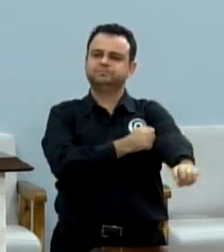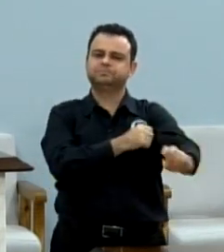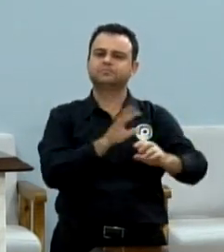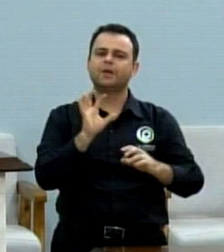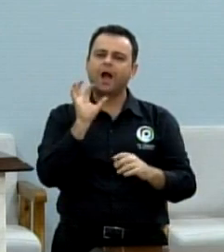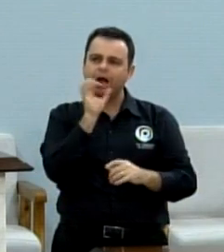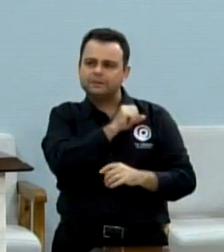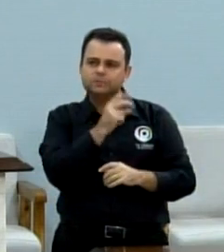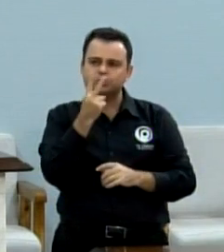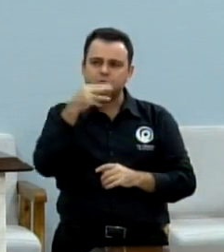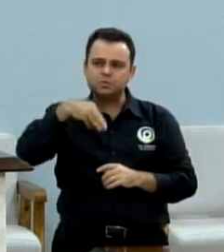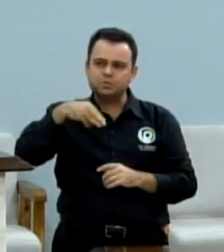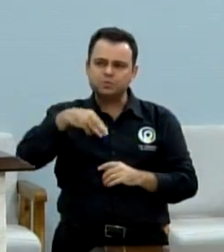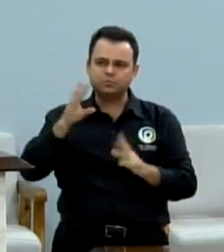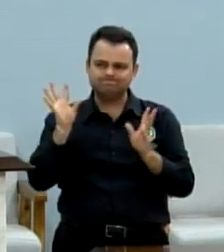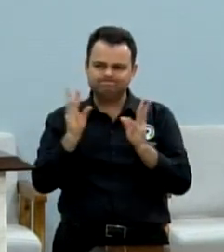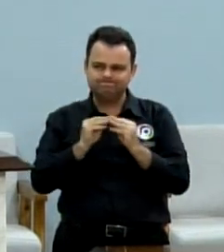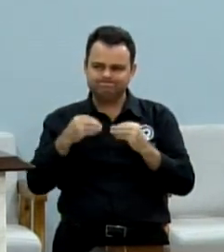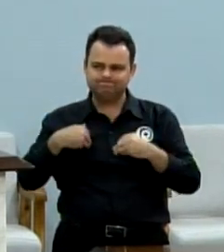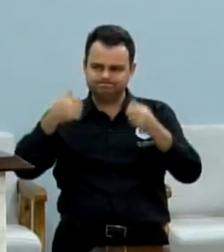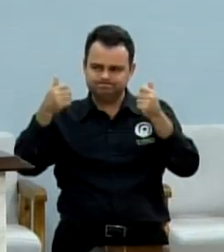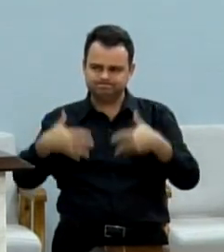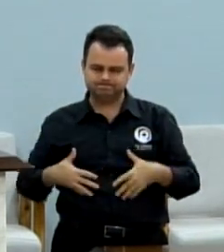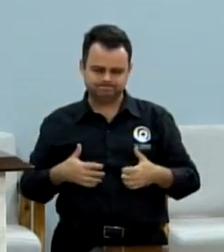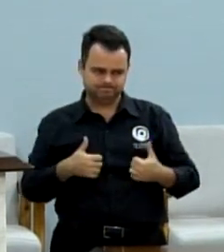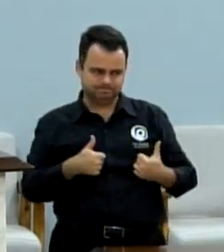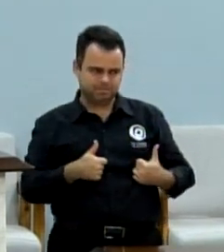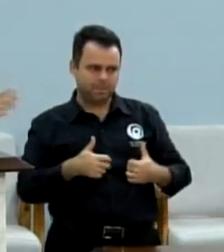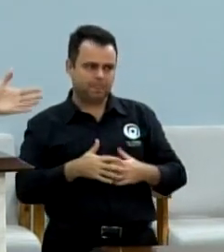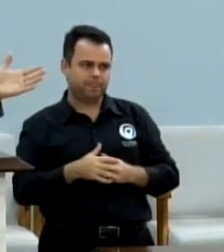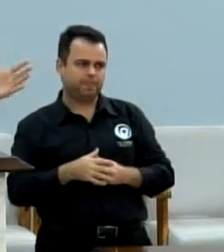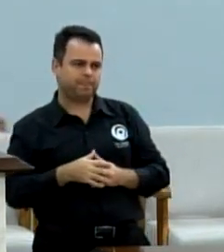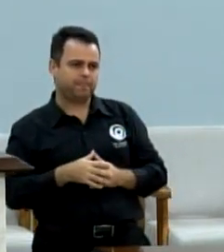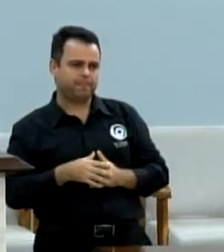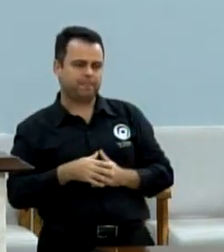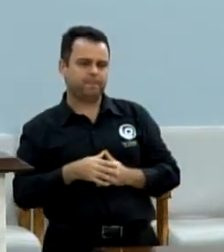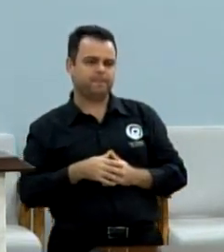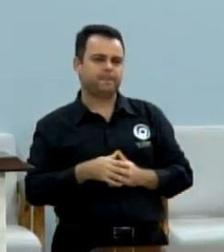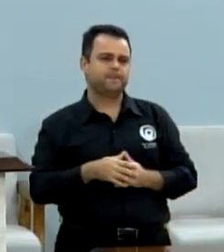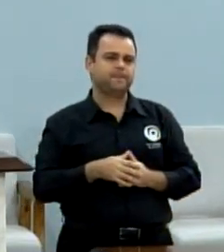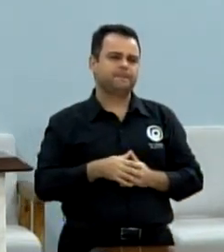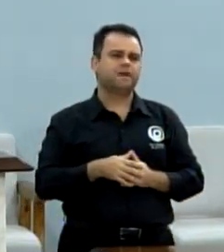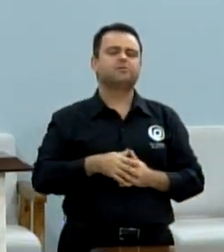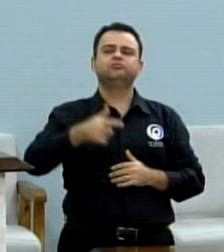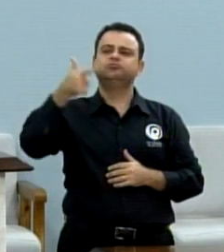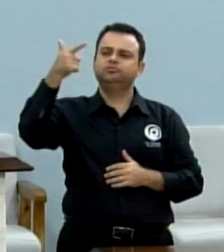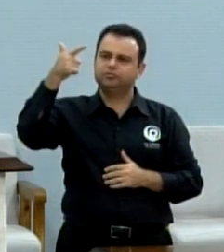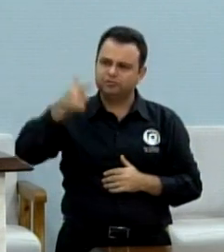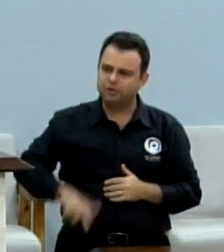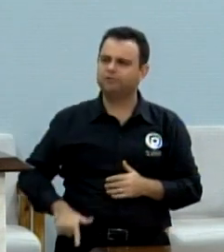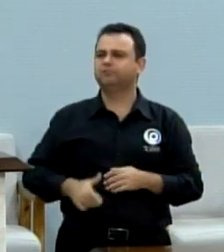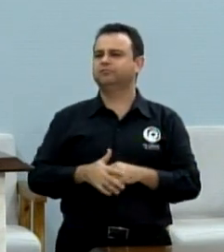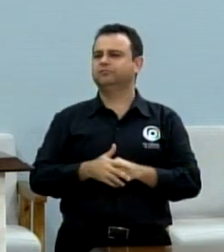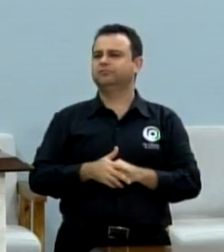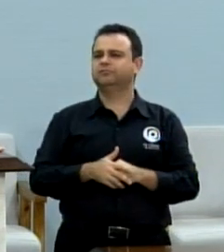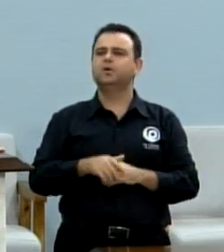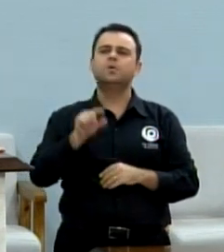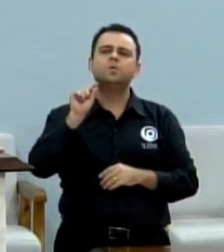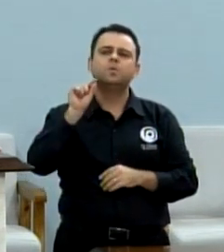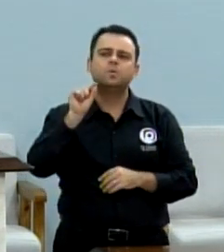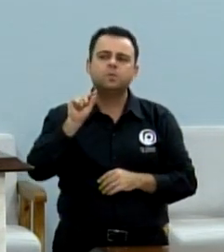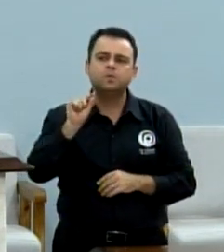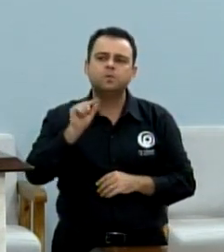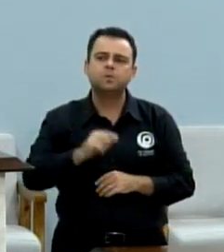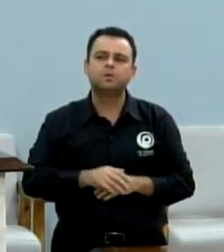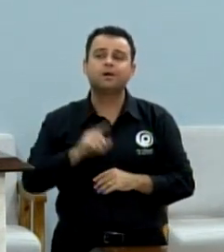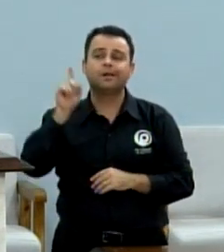minutos eu conclua. Tem um minuto e meio, já pedi para a mesa para não parar. Mais uma vez, mais uma vez eu vou falar do